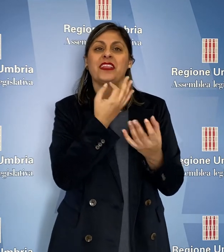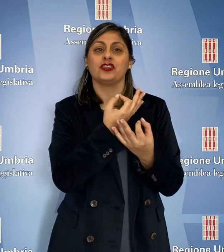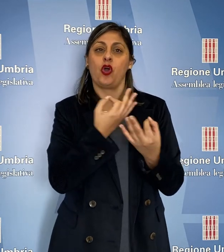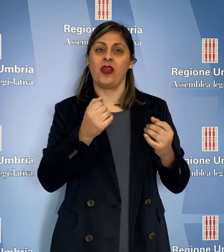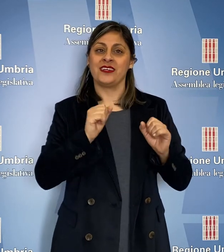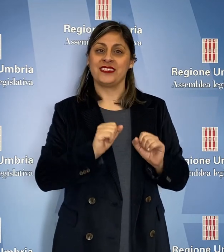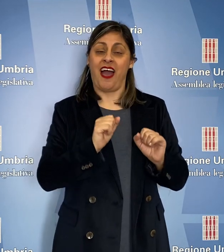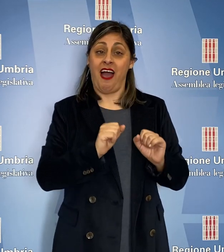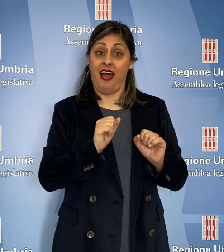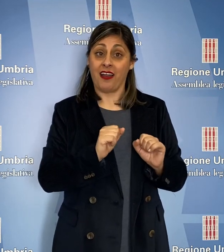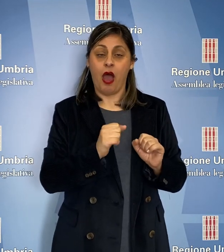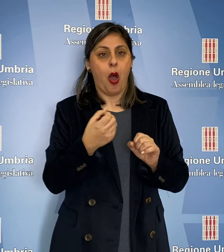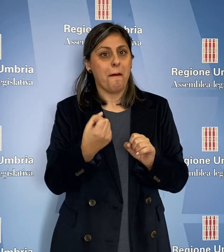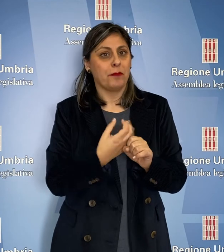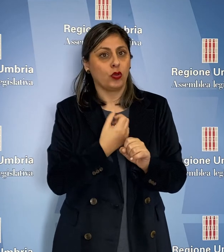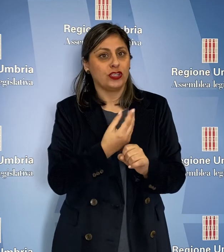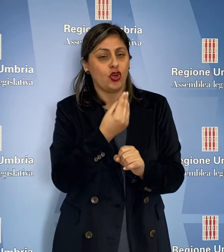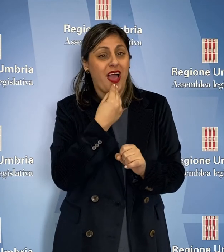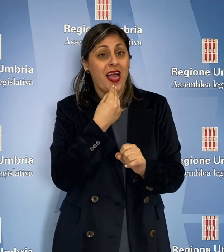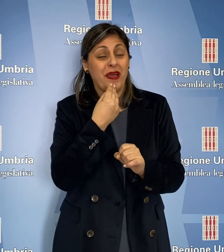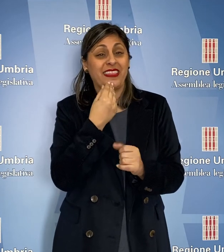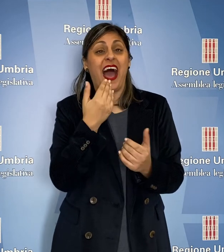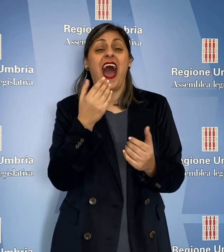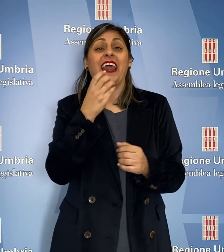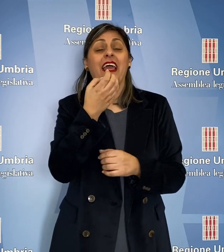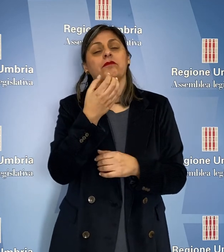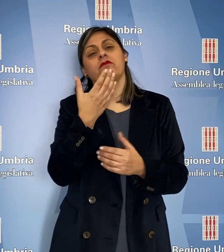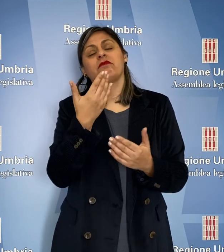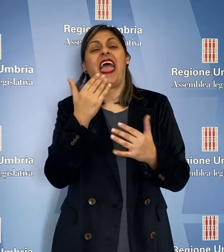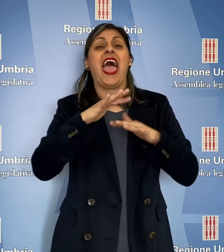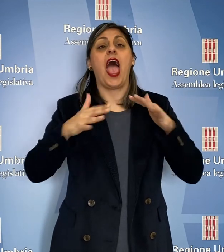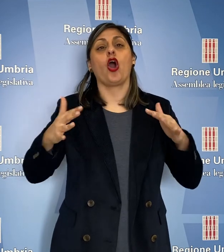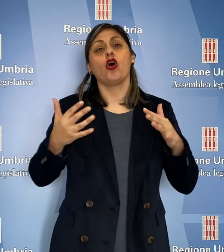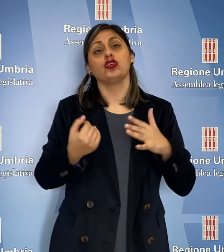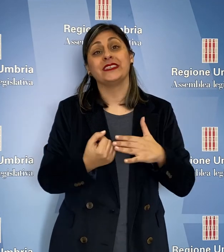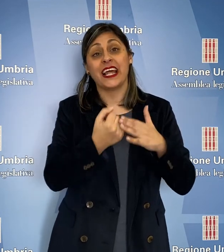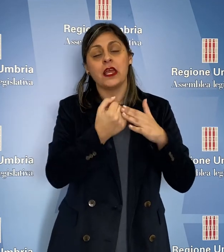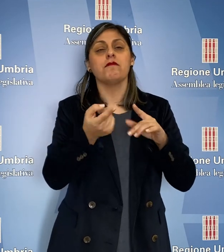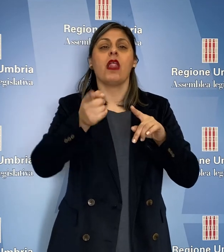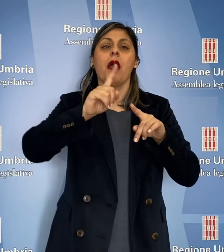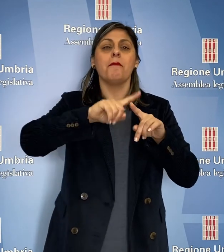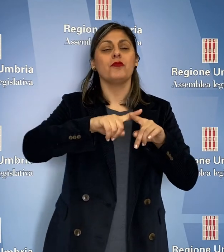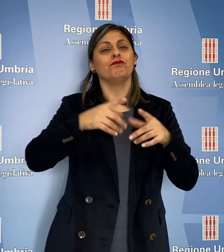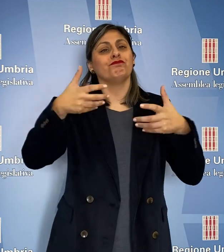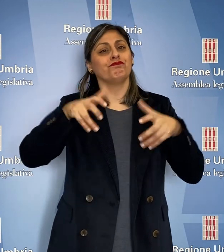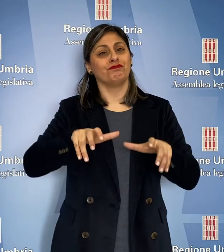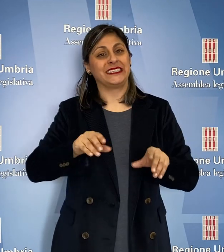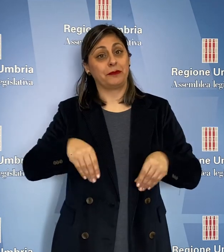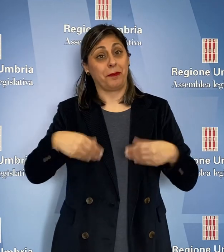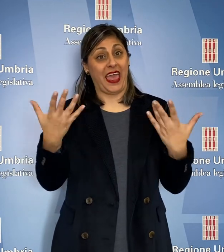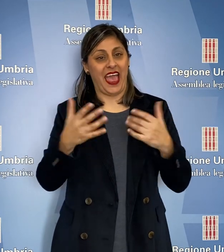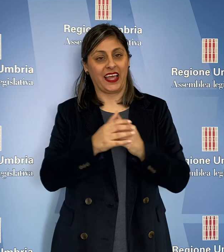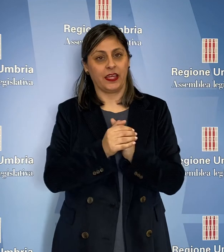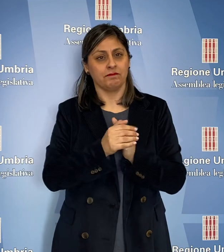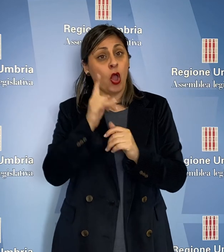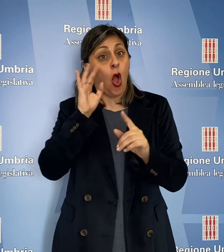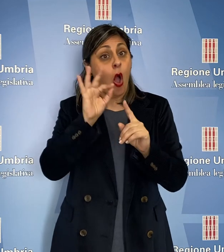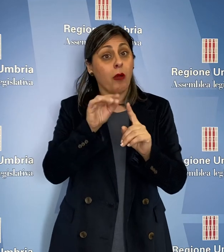sana alimentazione, ad una produzione alimentare ecosostenibile e alla riduzione degli sprechi. Promuovere il